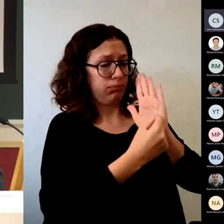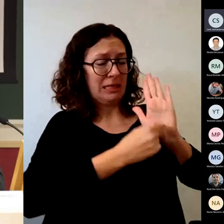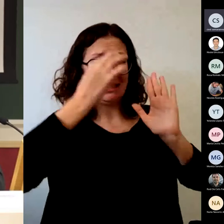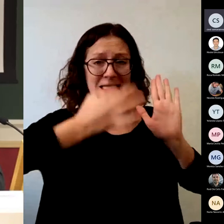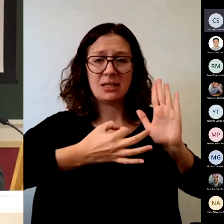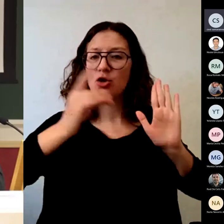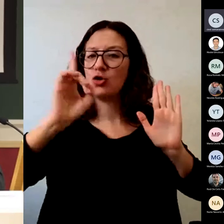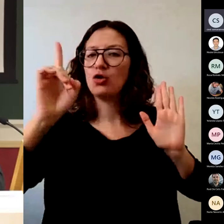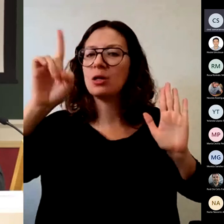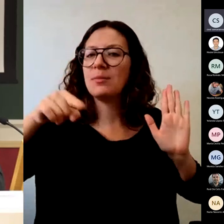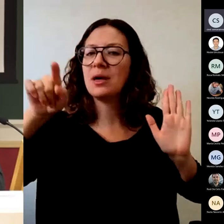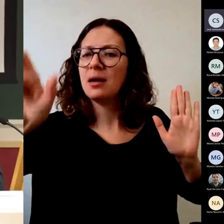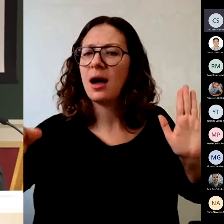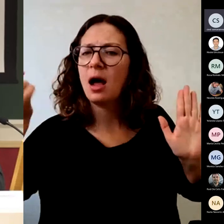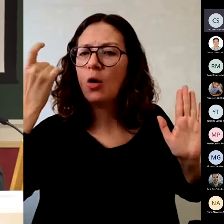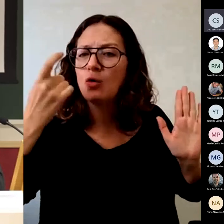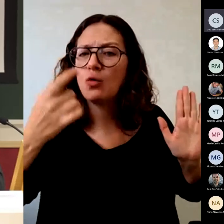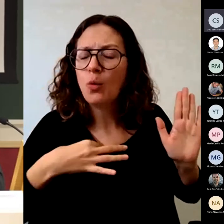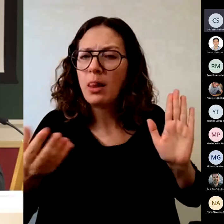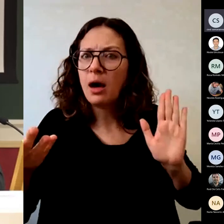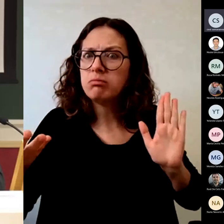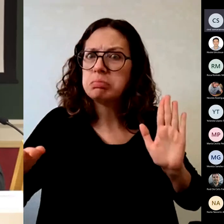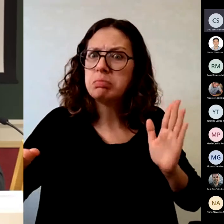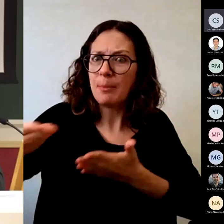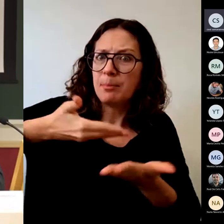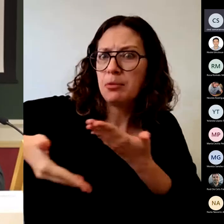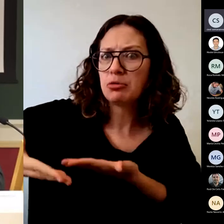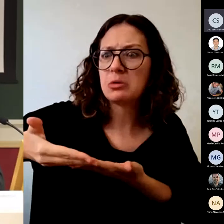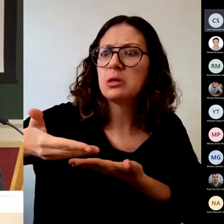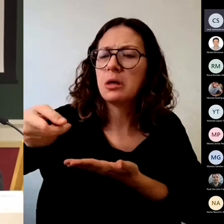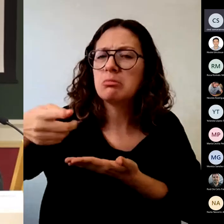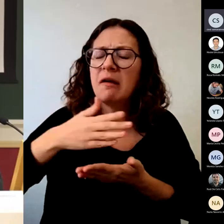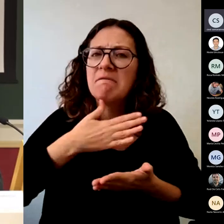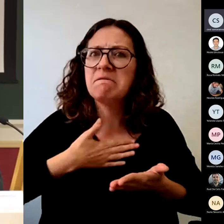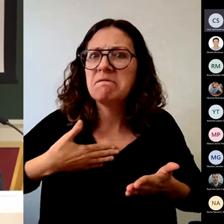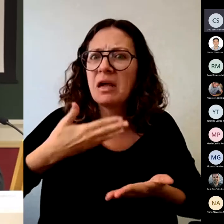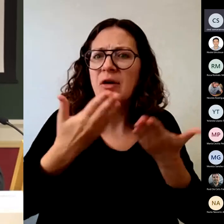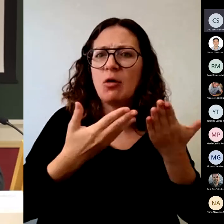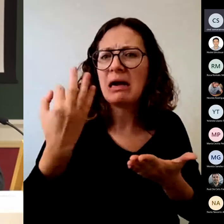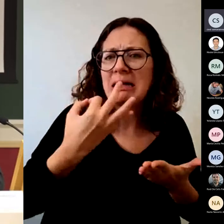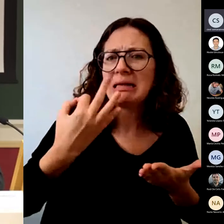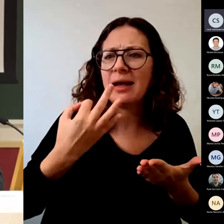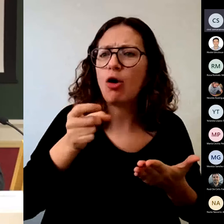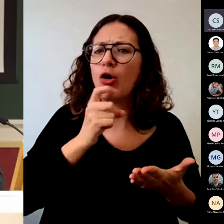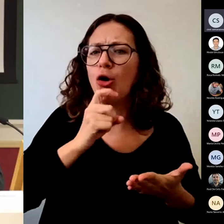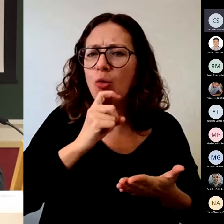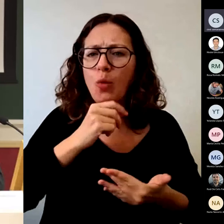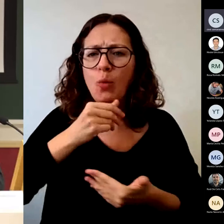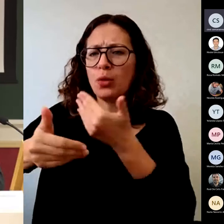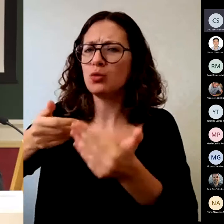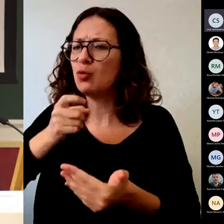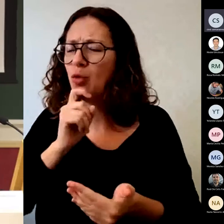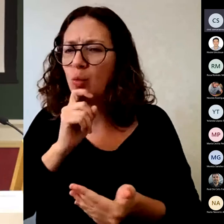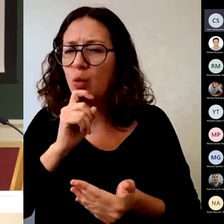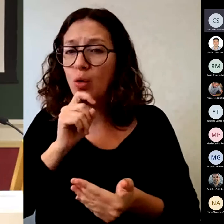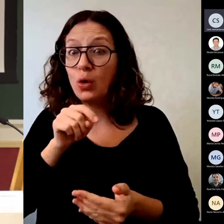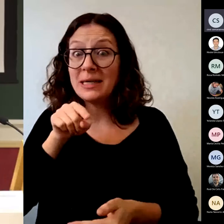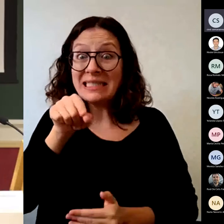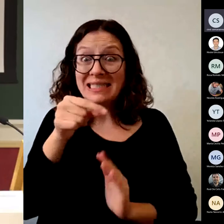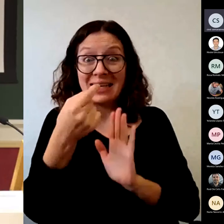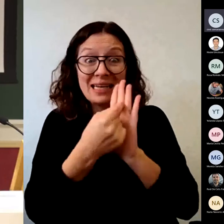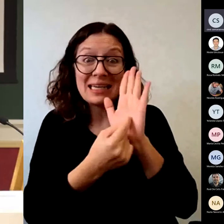vamos a evaluar, cómo lo vamos a hacer, cuál es el procedimiento. Esto cada vez se está dando más.